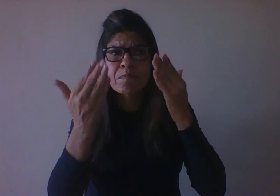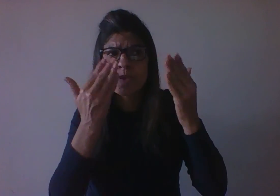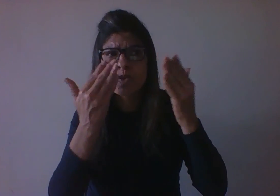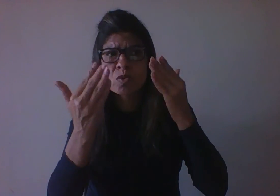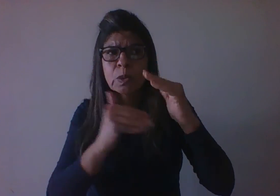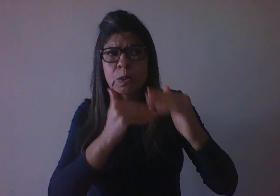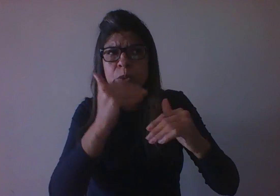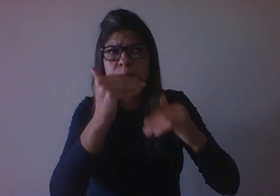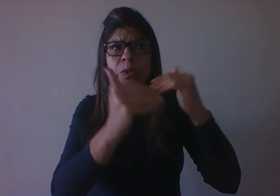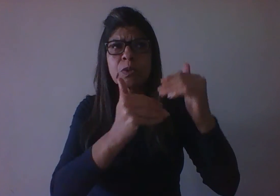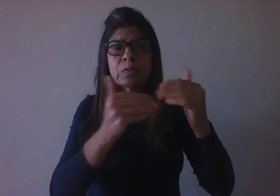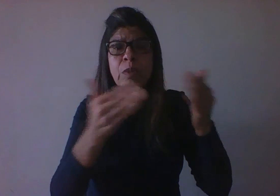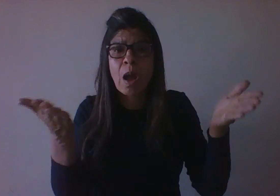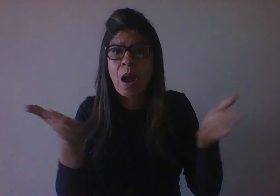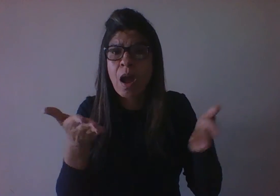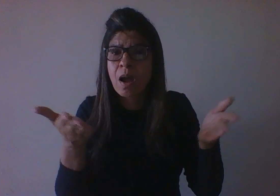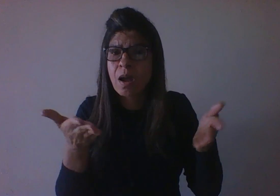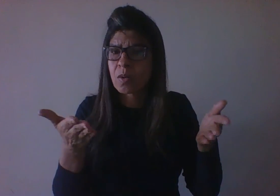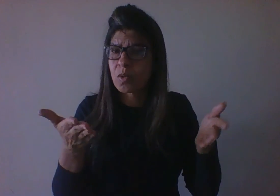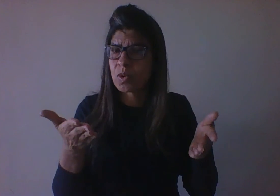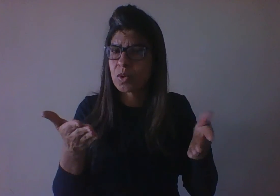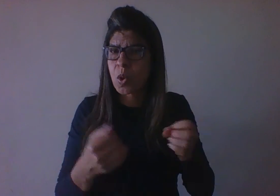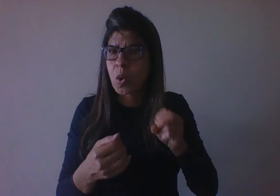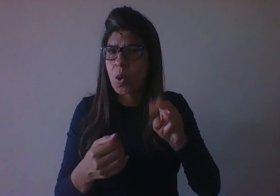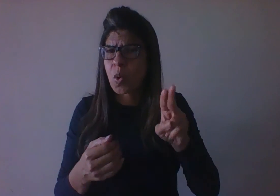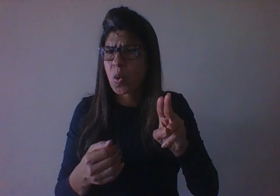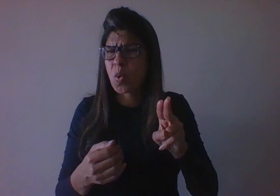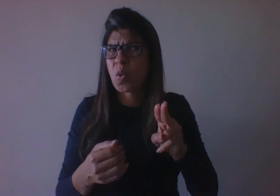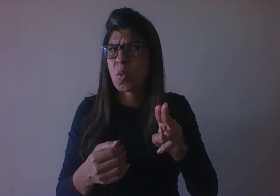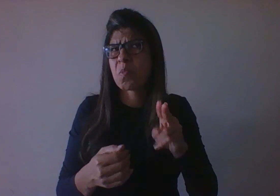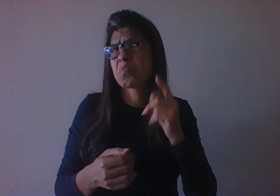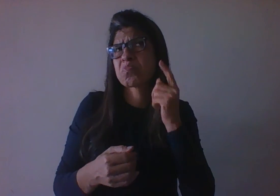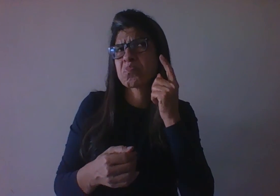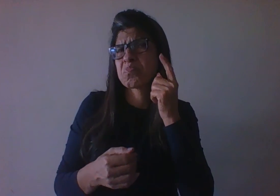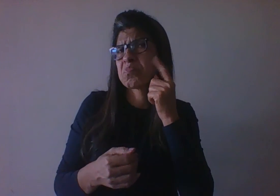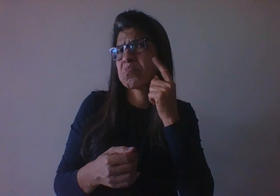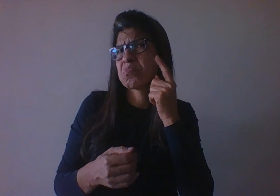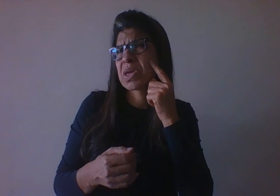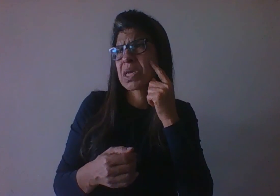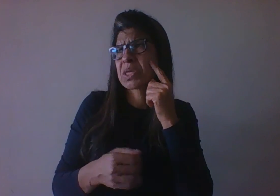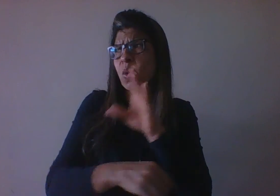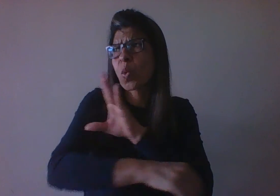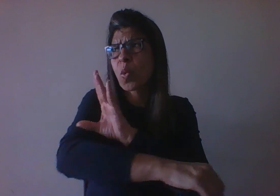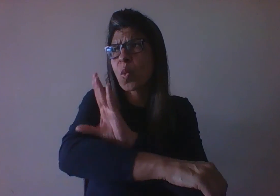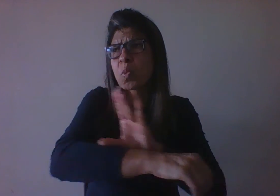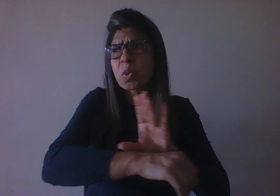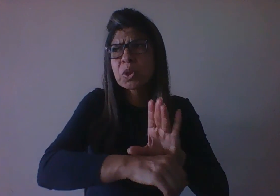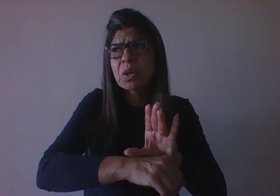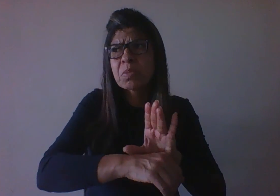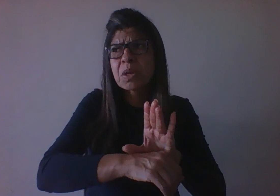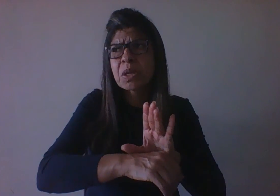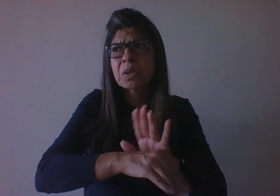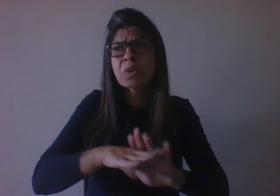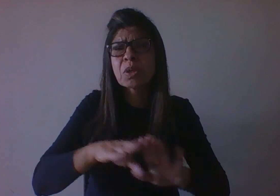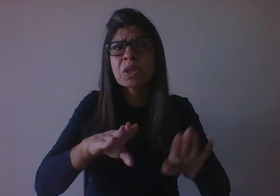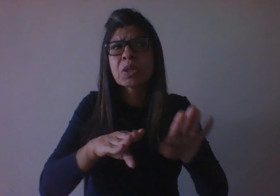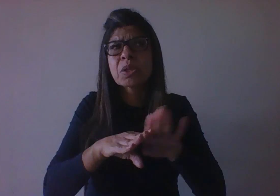Ou seja, além de pensar no comportamento, eles começam a pensar no comportamento como um processo de